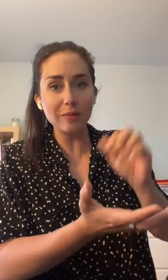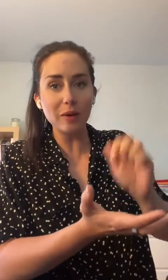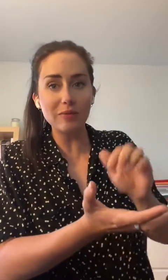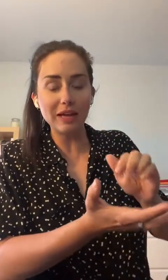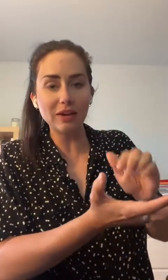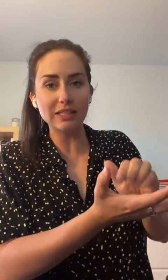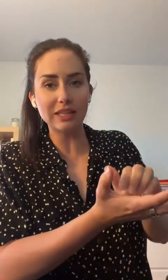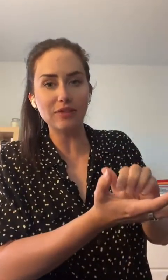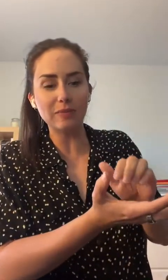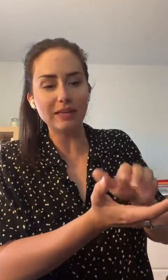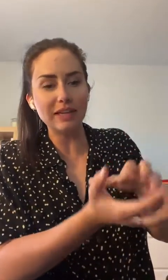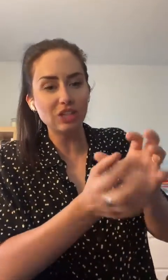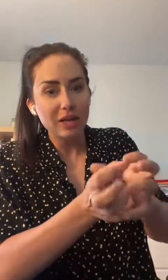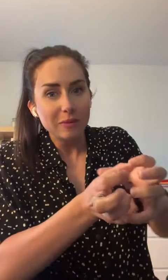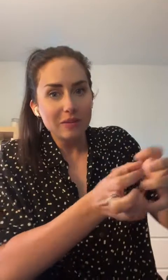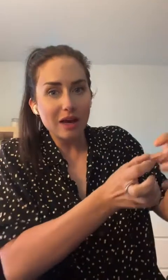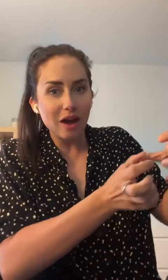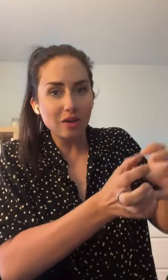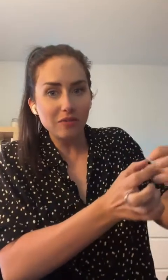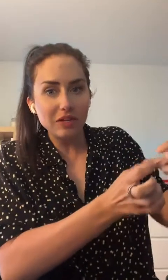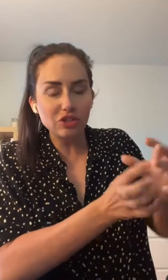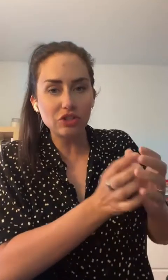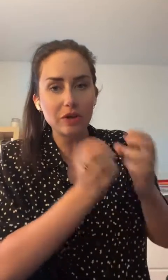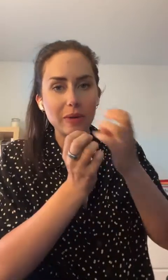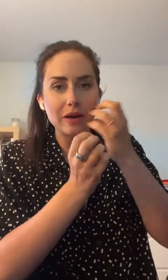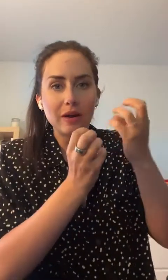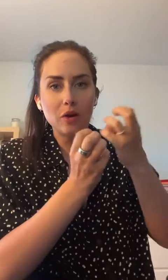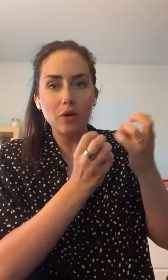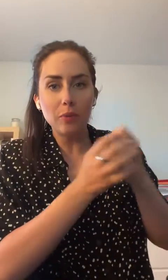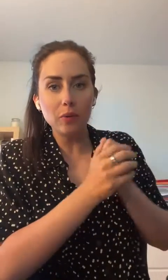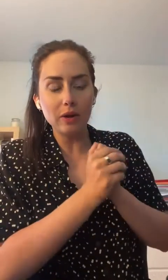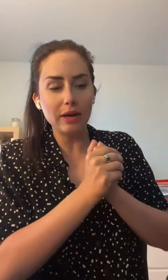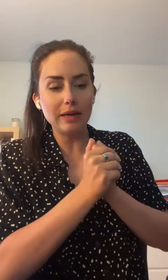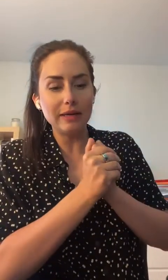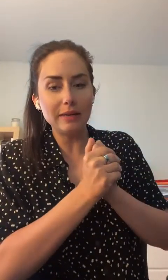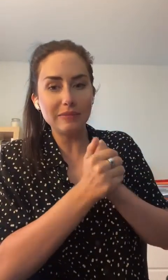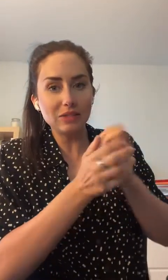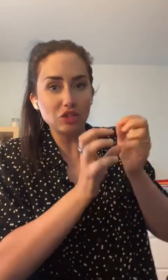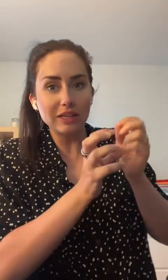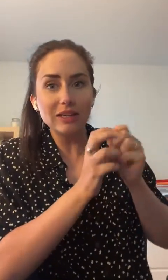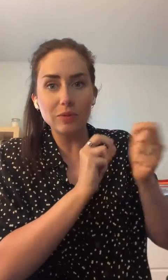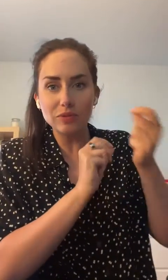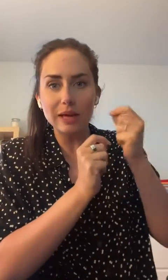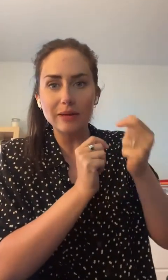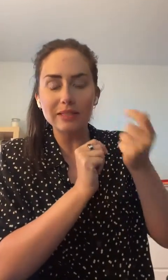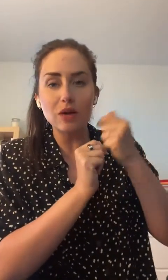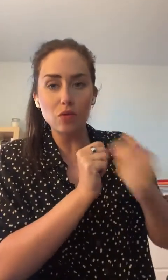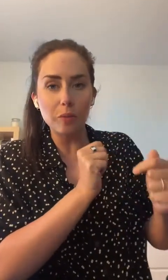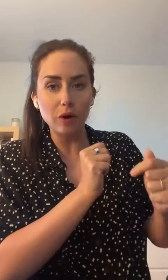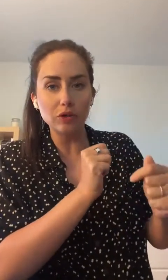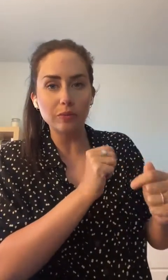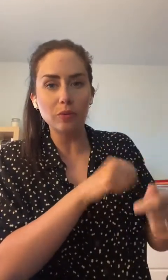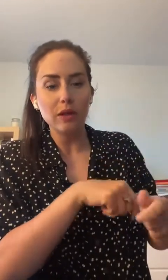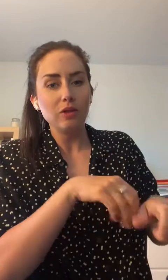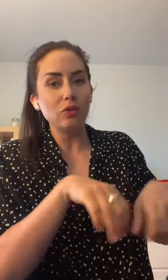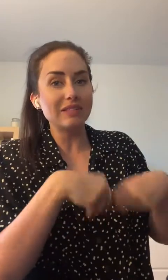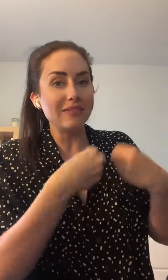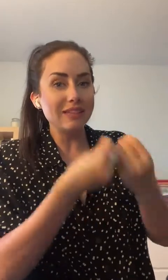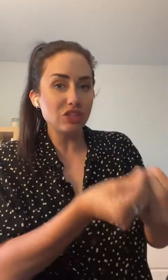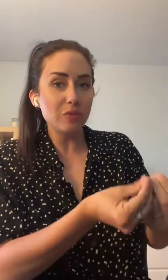vraiment bien retirer votre maquillage puis enlever justement un peu les petites cochonneries qui ont pu se ramasser dans vos pores de peau. Donc, ça vient déjà